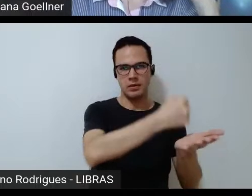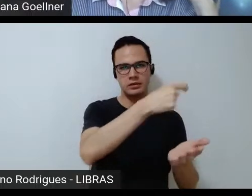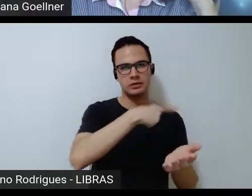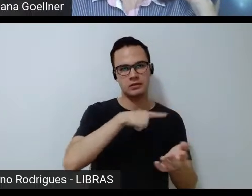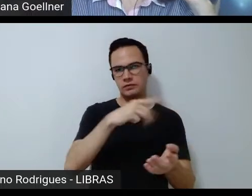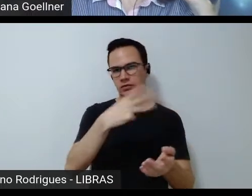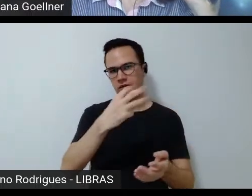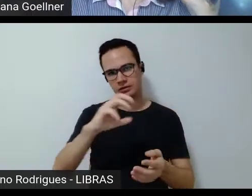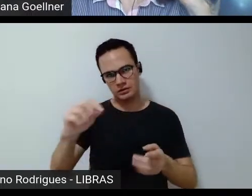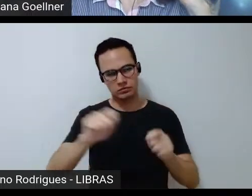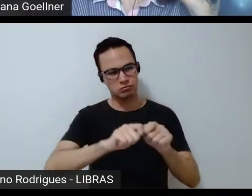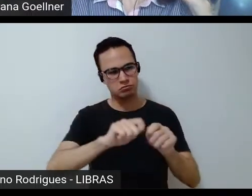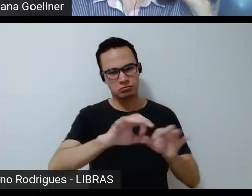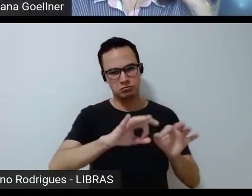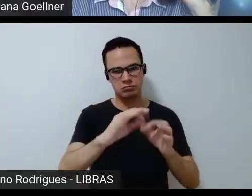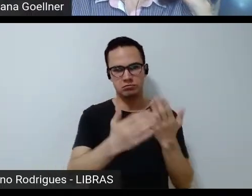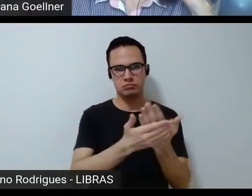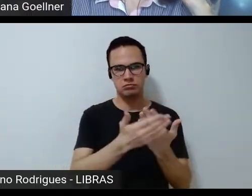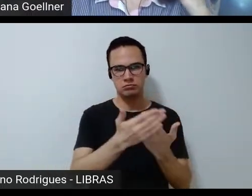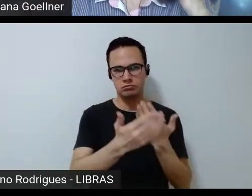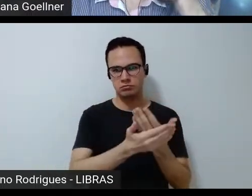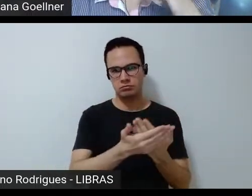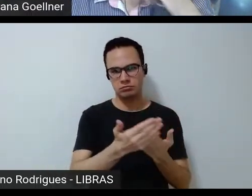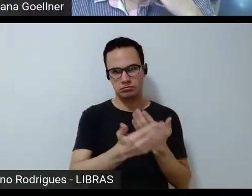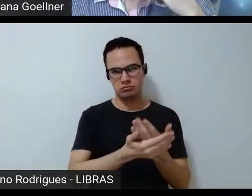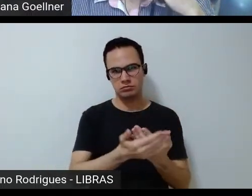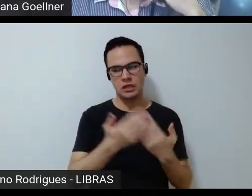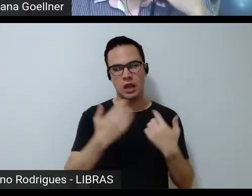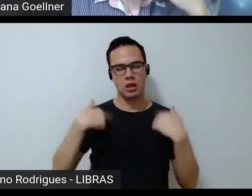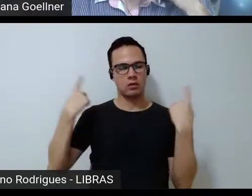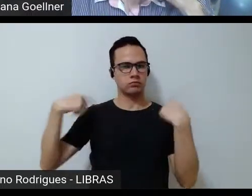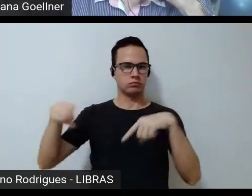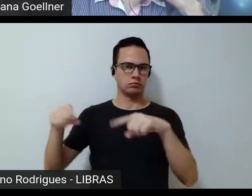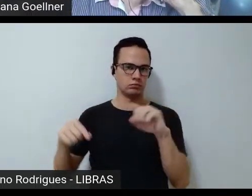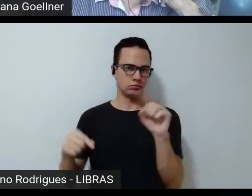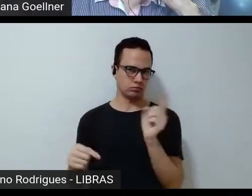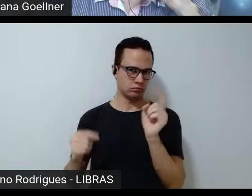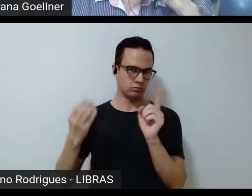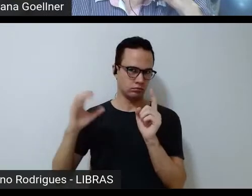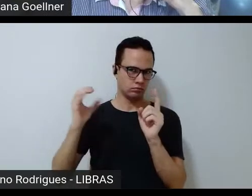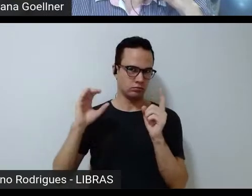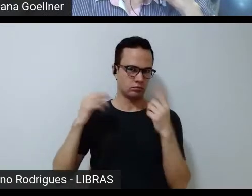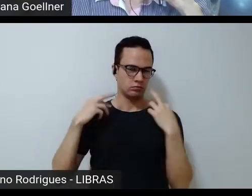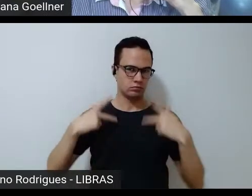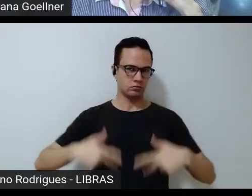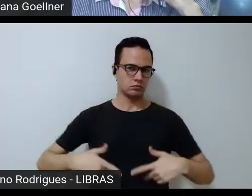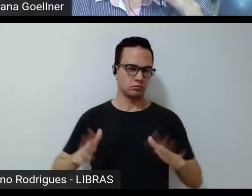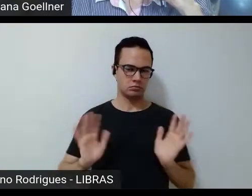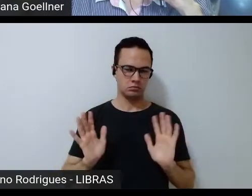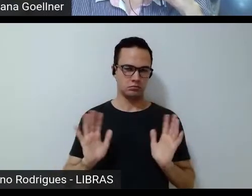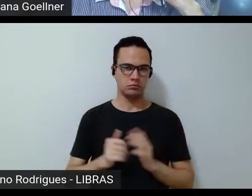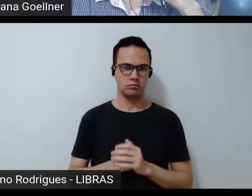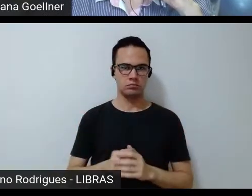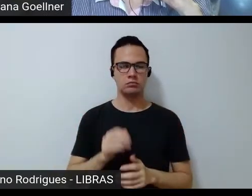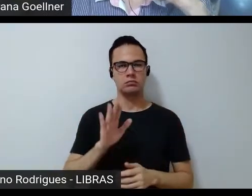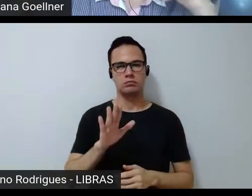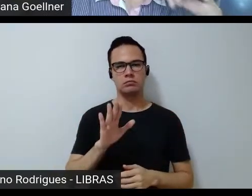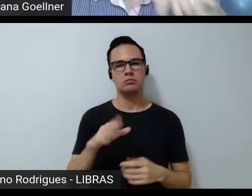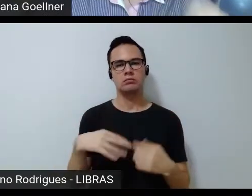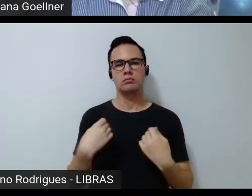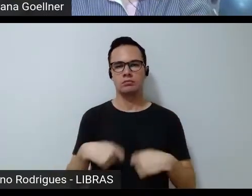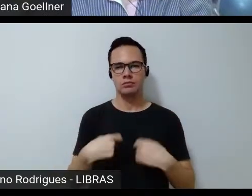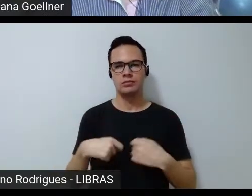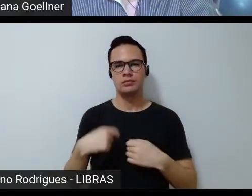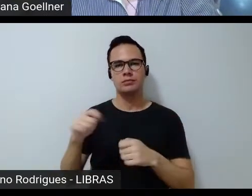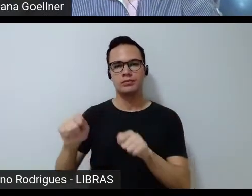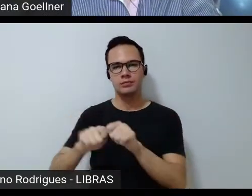em relação àquilo não quero aqui polemizar com as ciências biológicas de forma nenhuma mas há que ter também na